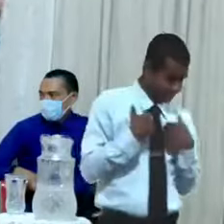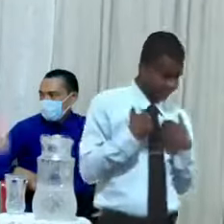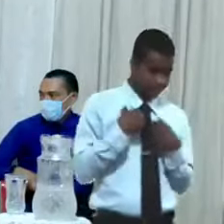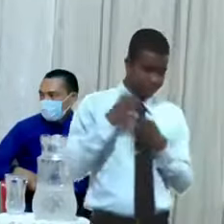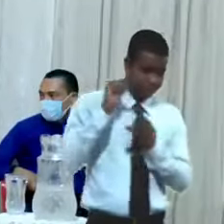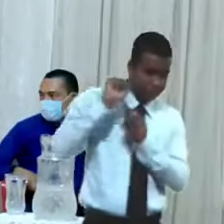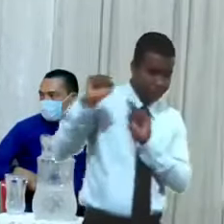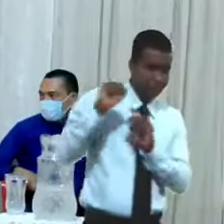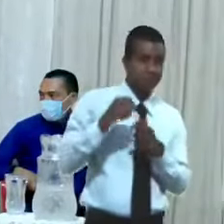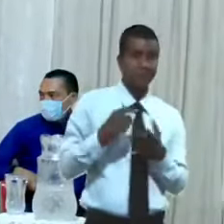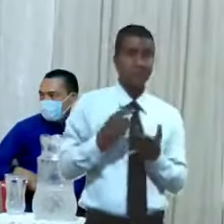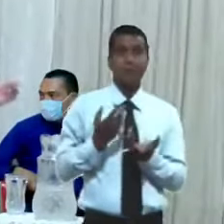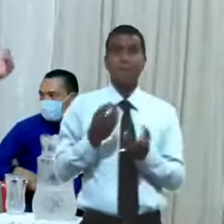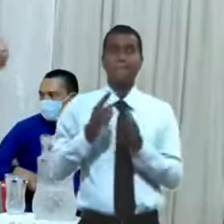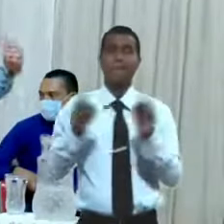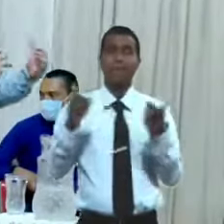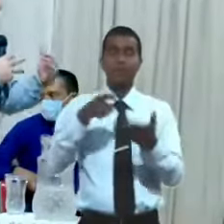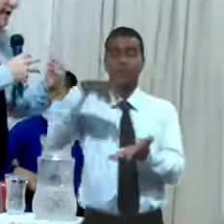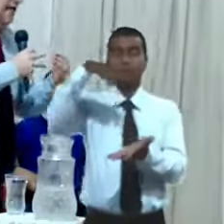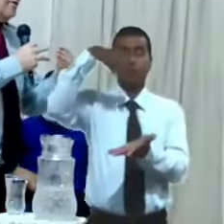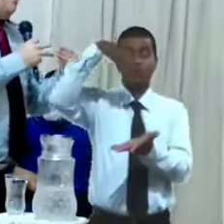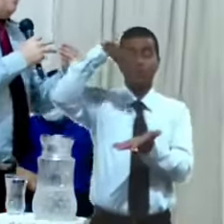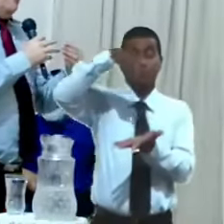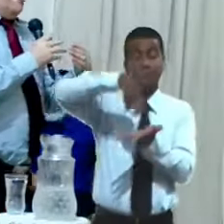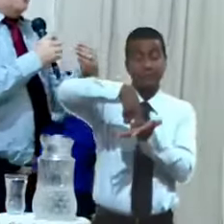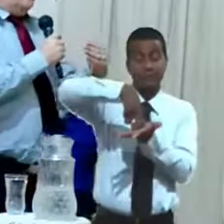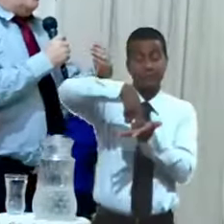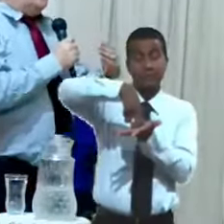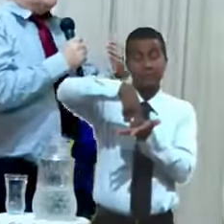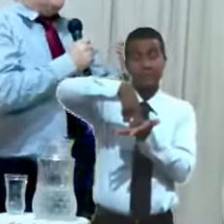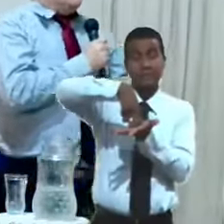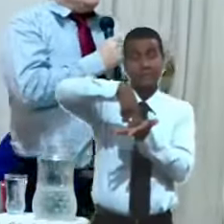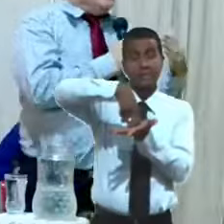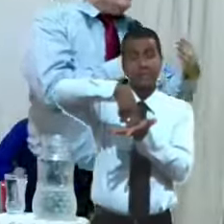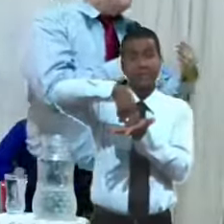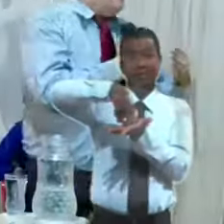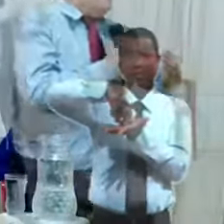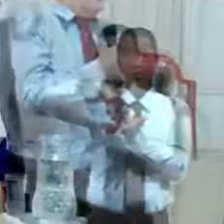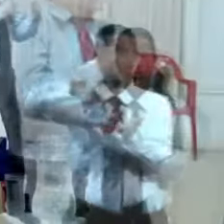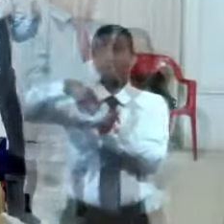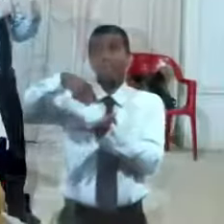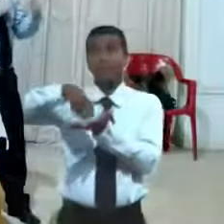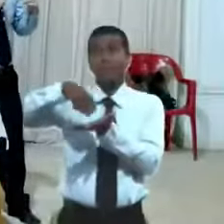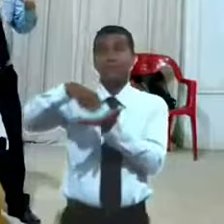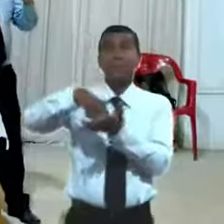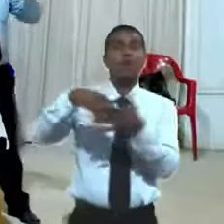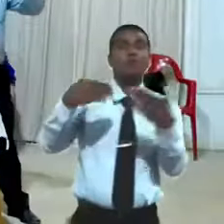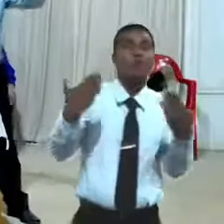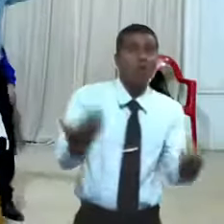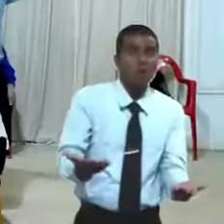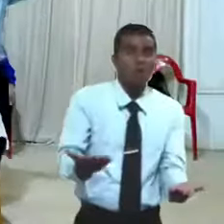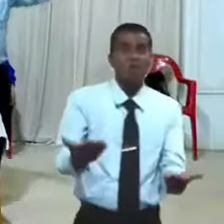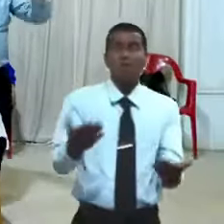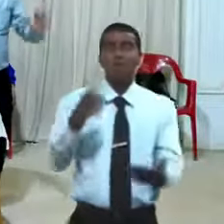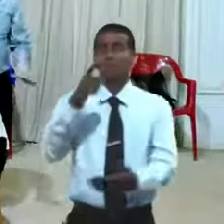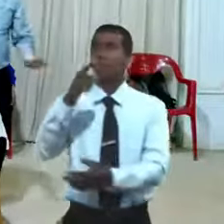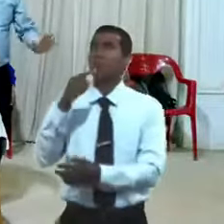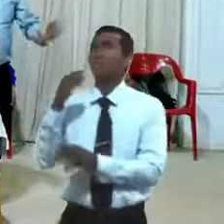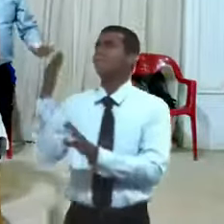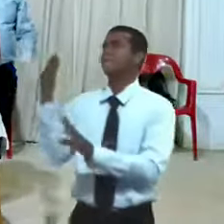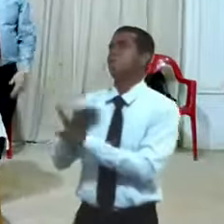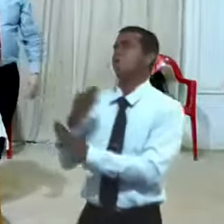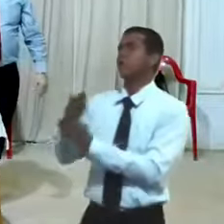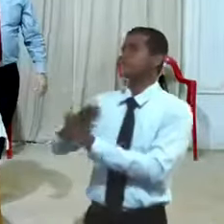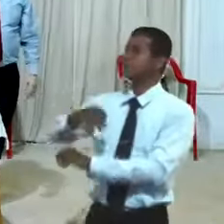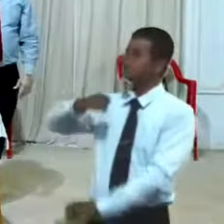ponerse de rodillas, cuando como decimos en el arcoz popular, cuando se ve entre la espada y la pared, entonces levanta las manos y dobla las